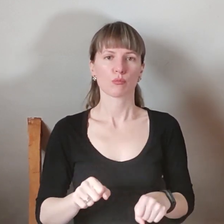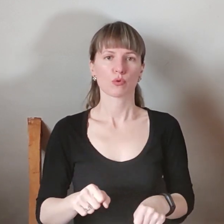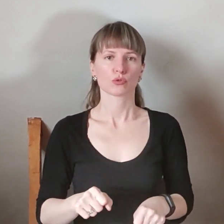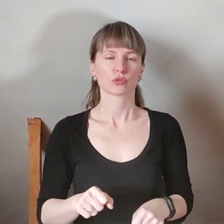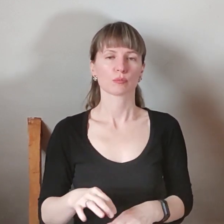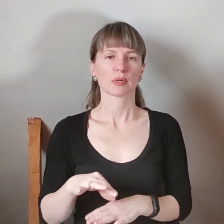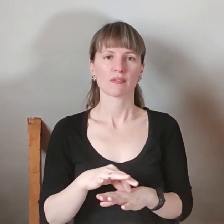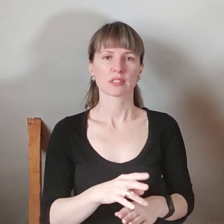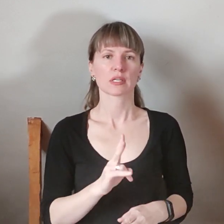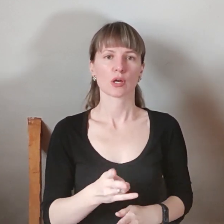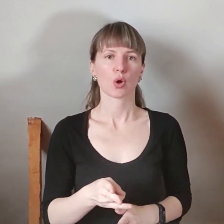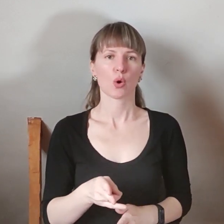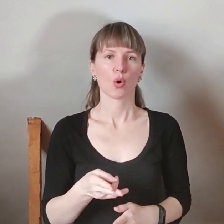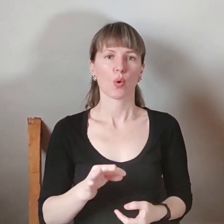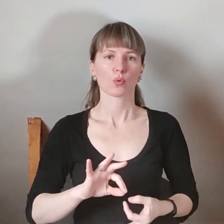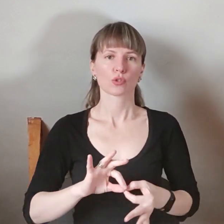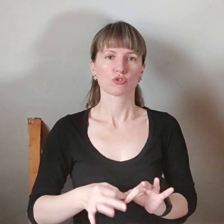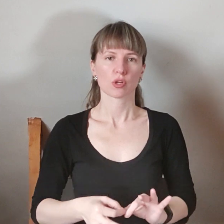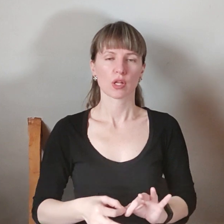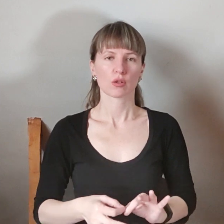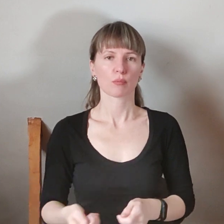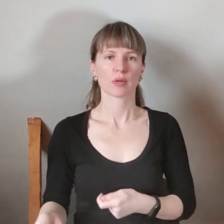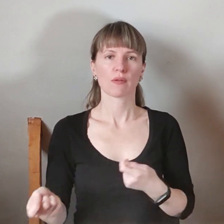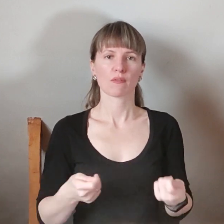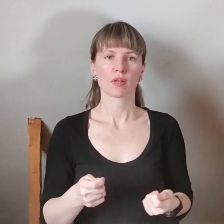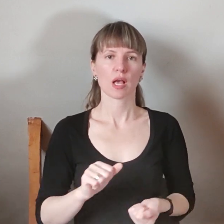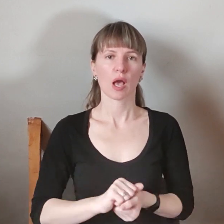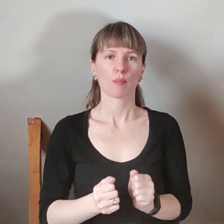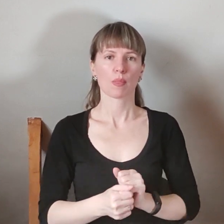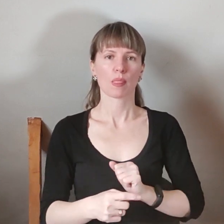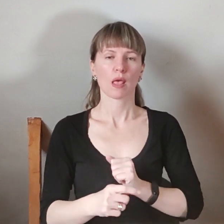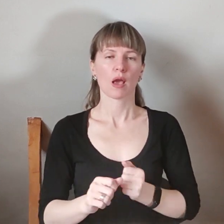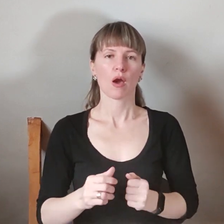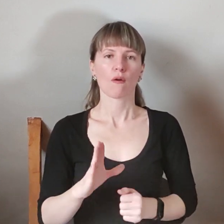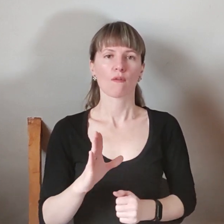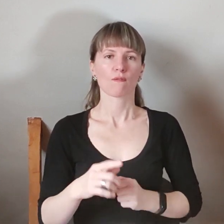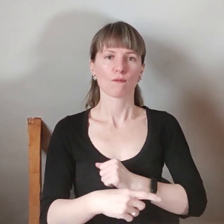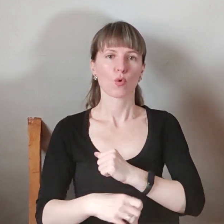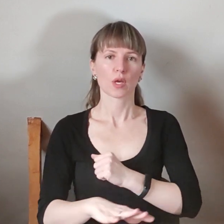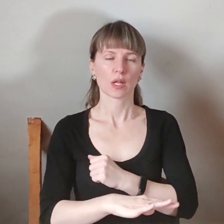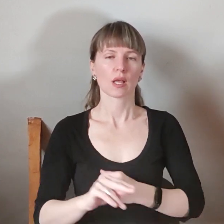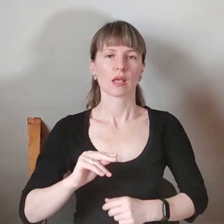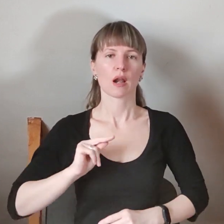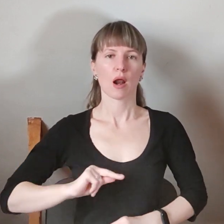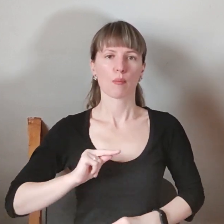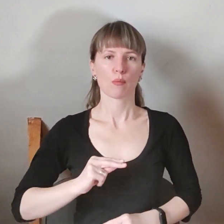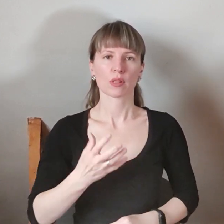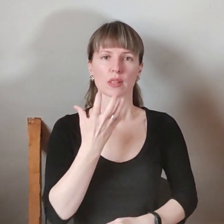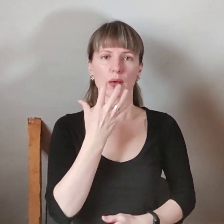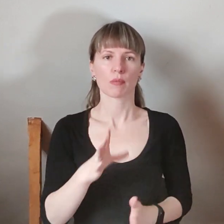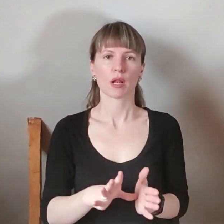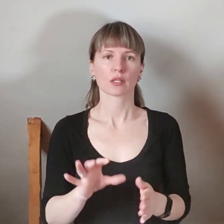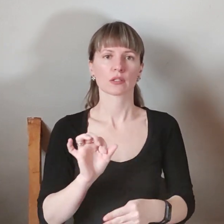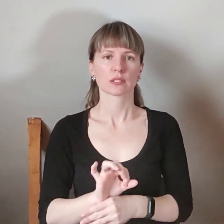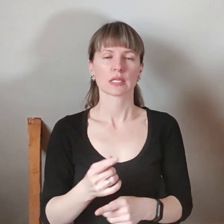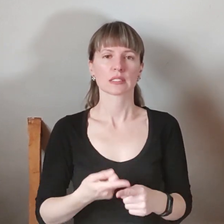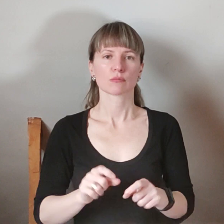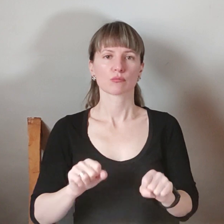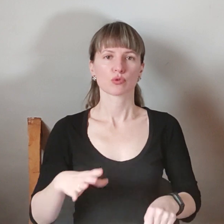ускладнення поставки вугілля і роботи теплової електростанції. Це створить проблему в